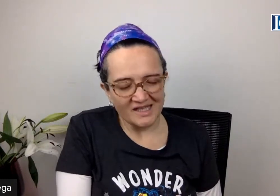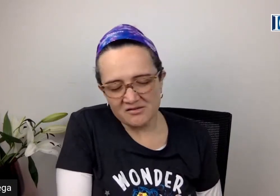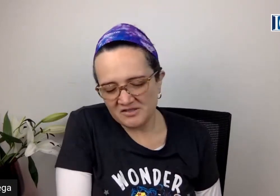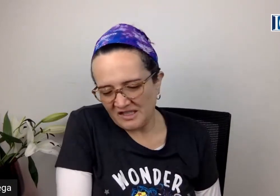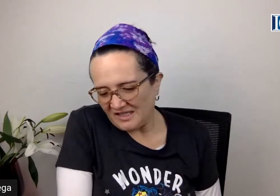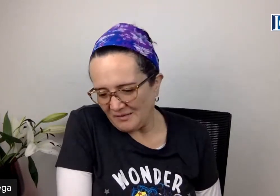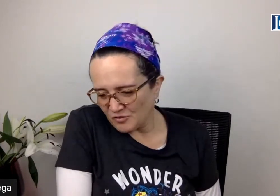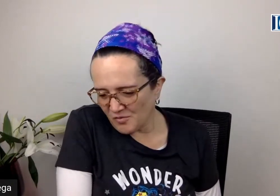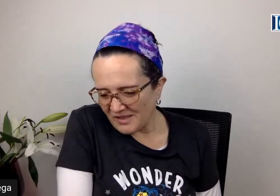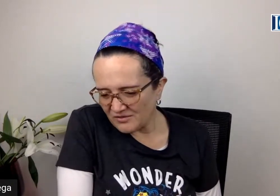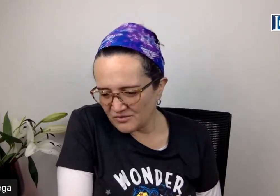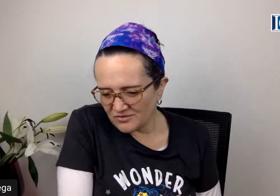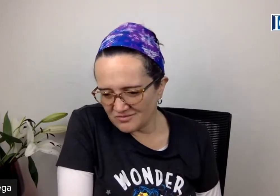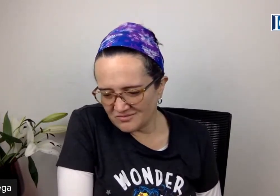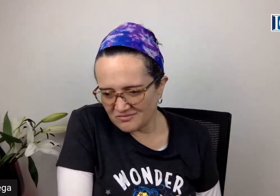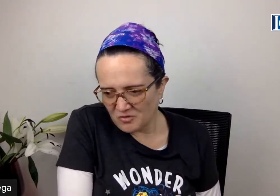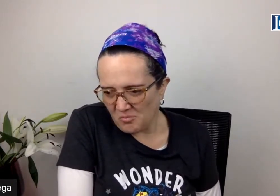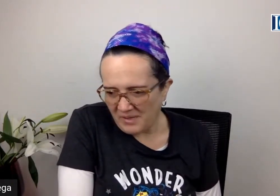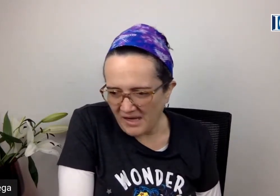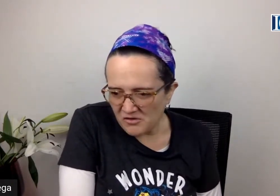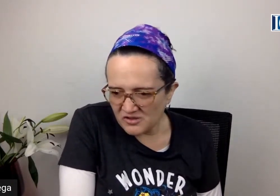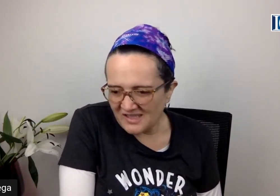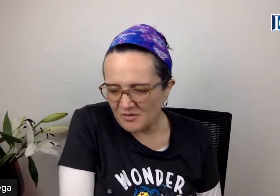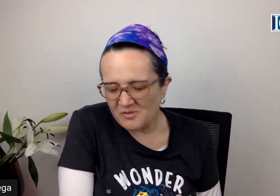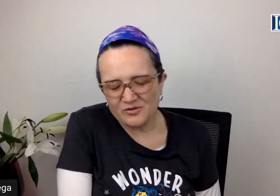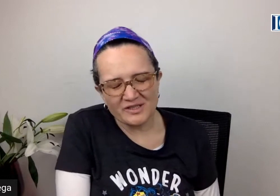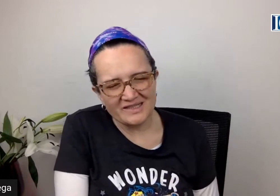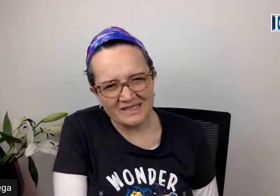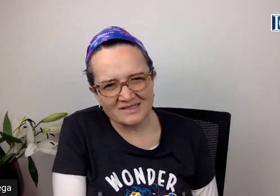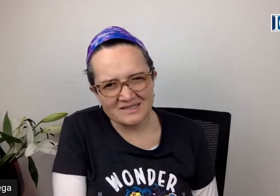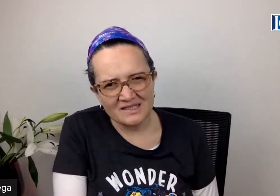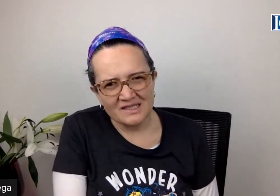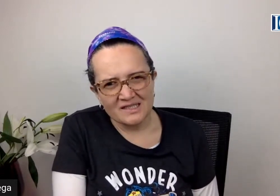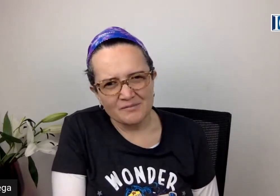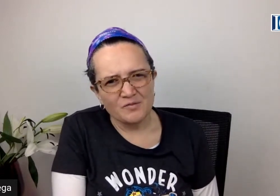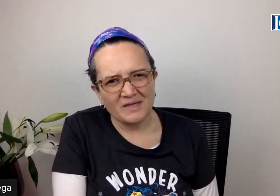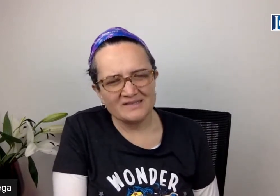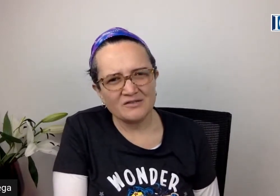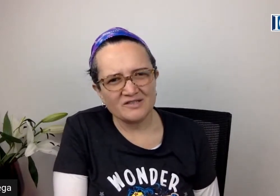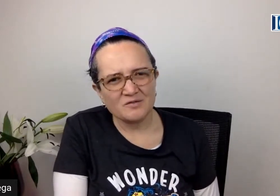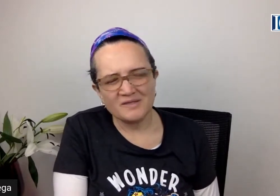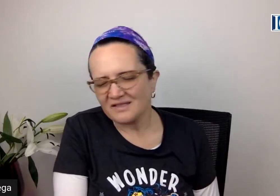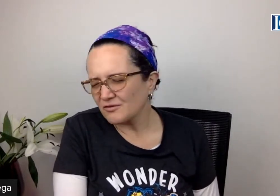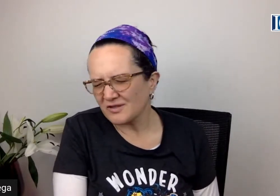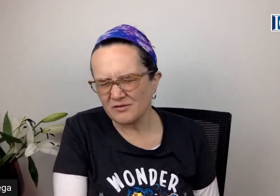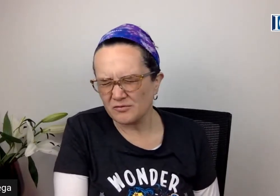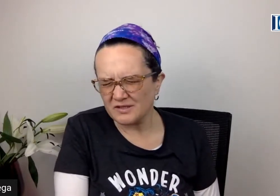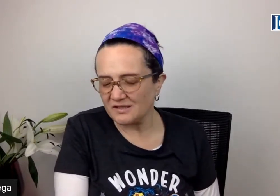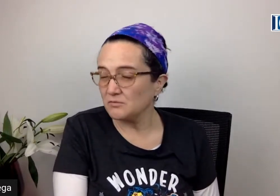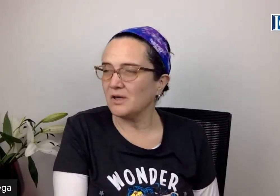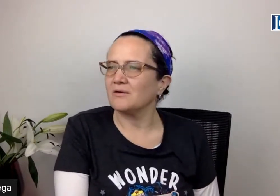claro, tenemos momentos complejos y tenemos momentos retantes, pero imagínate lo que es volverse a acordar a uno y decir, wow,